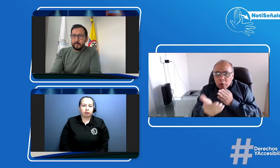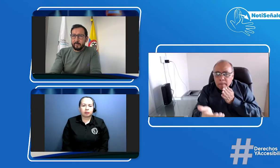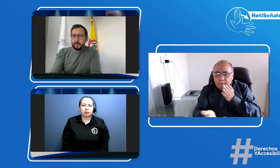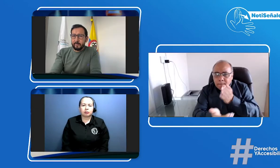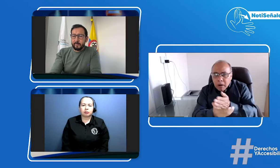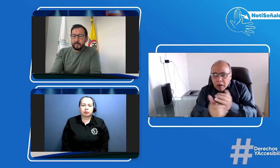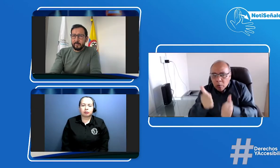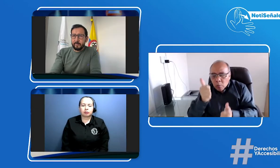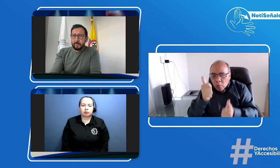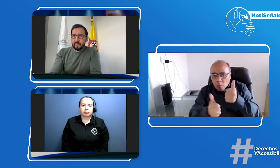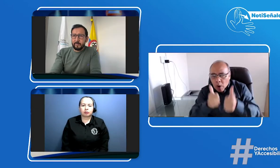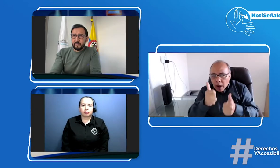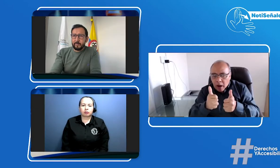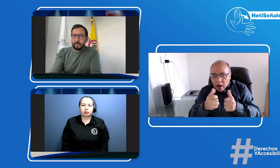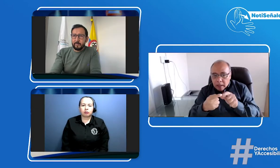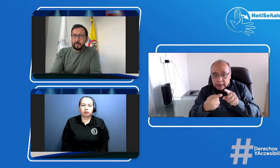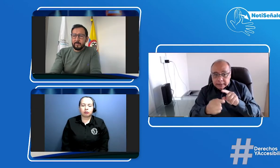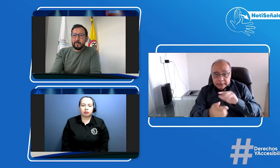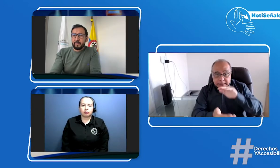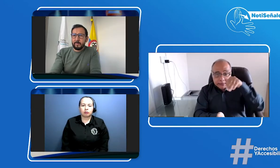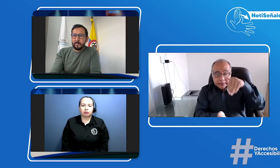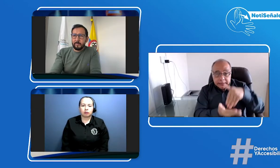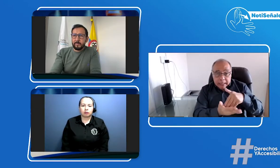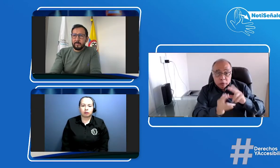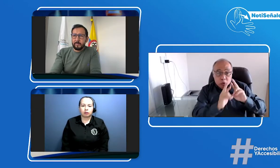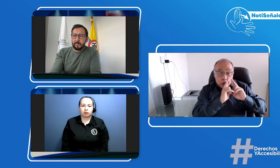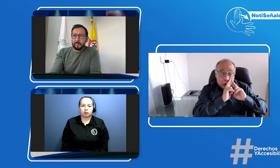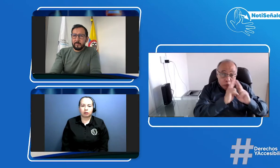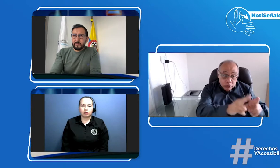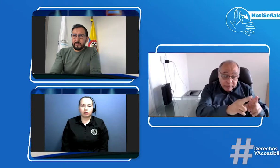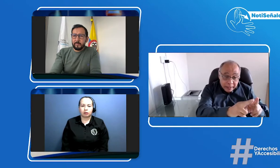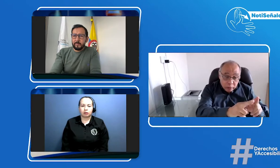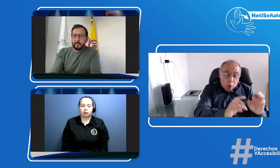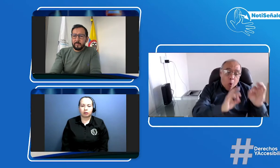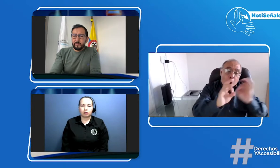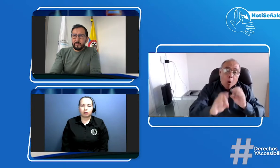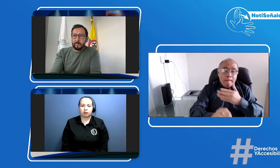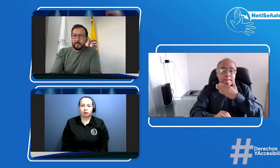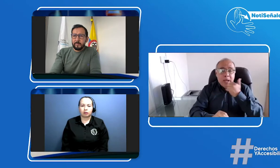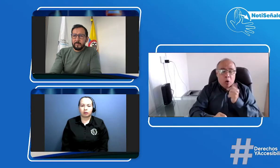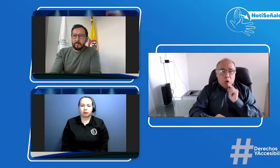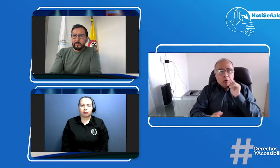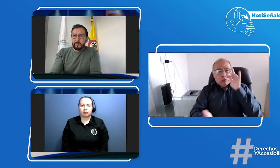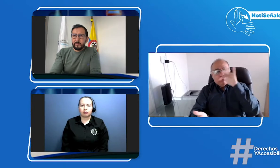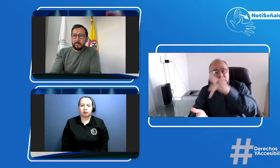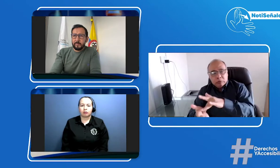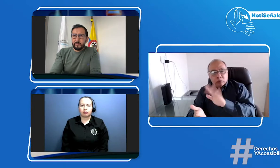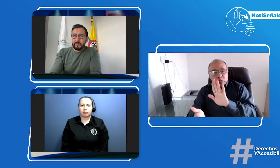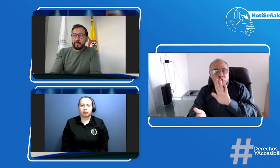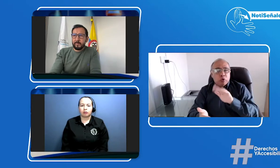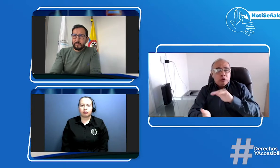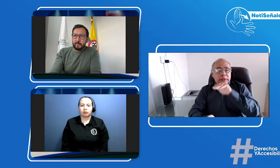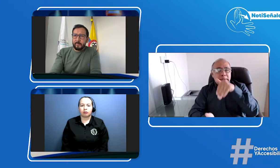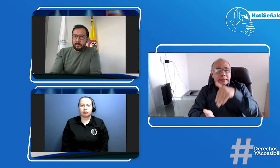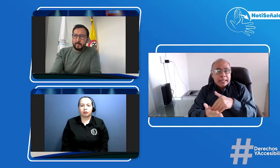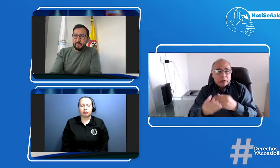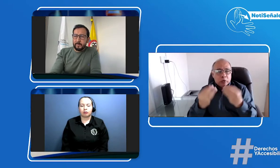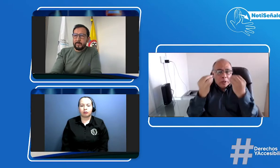todavía una confusión ¿a qué lugar debe ir primero la comunidad al centro de reconocimiento o